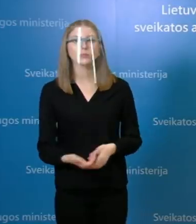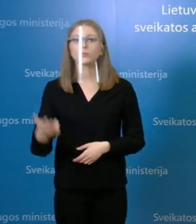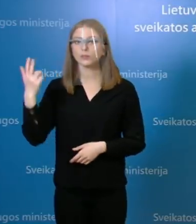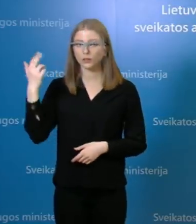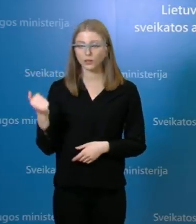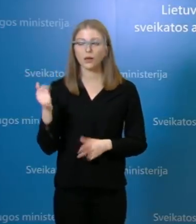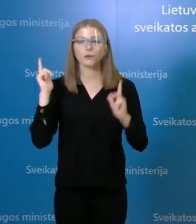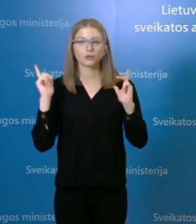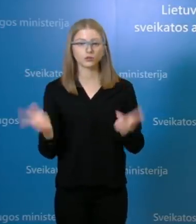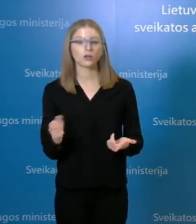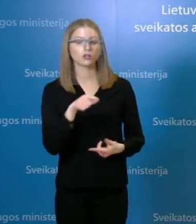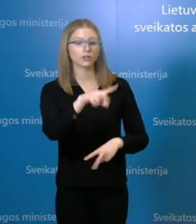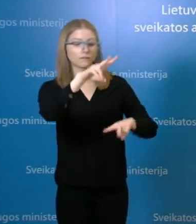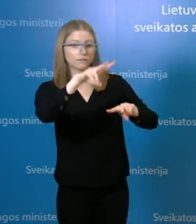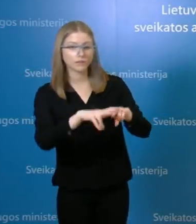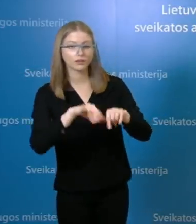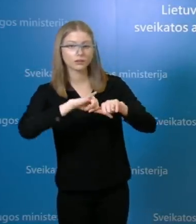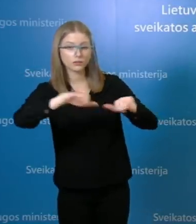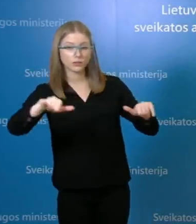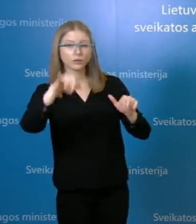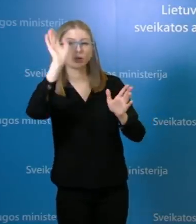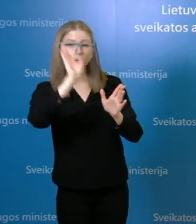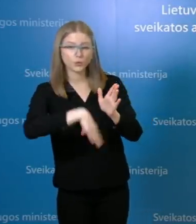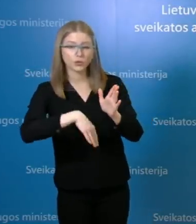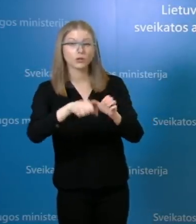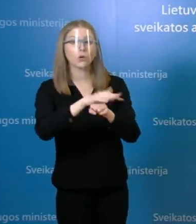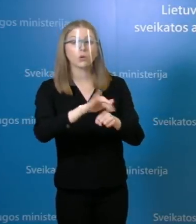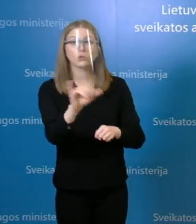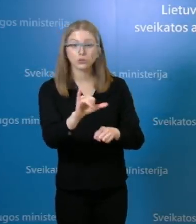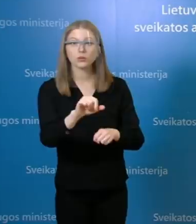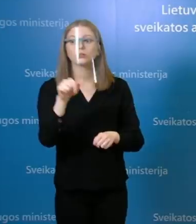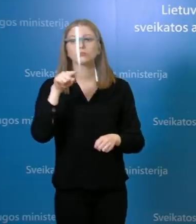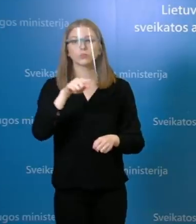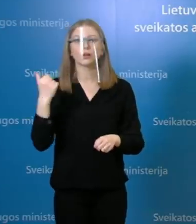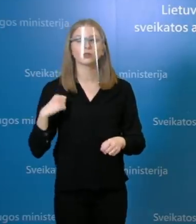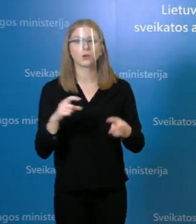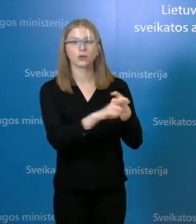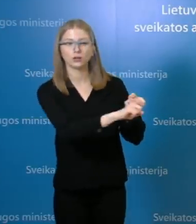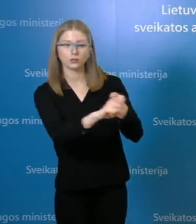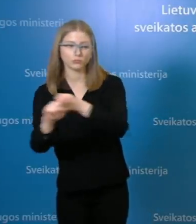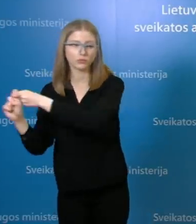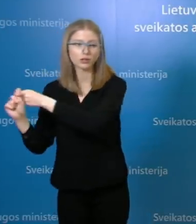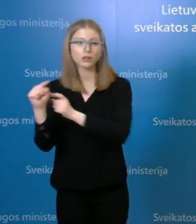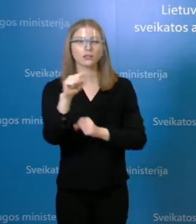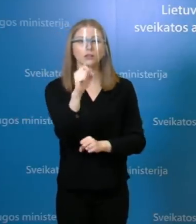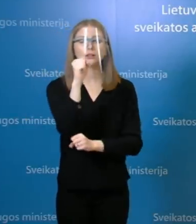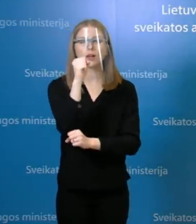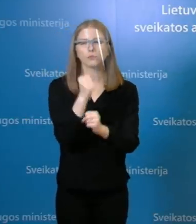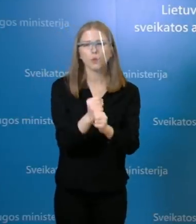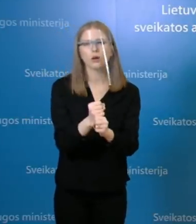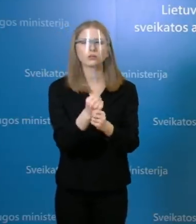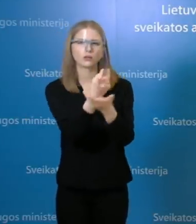susijęs su židiniais ir tie pastarėjai pakiliamai būtent yra susijęs su židinio esmens veikatos priežiūros įstaigosse.